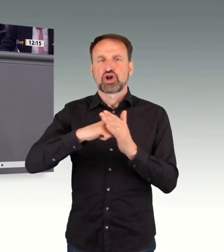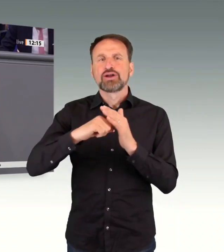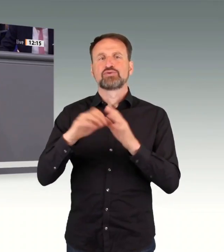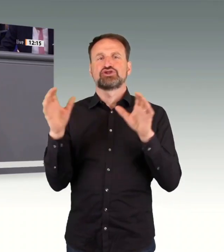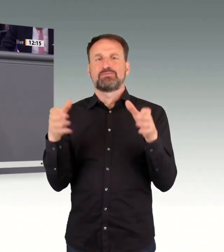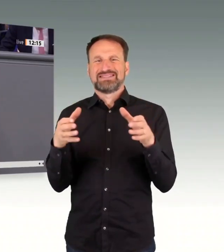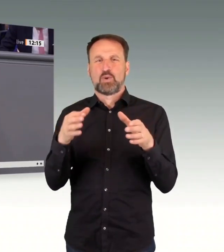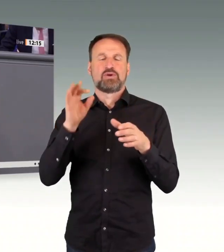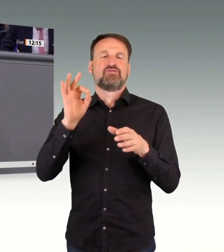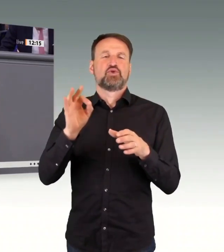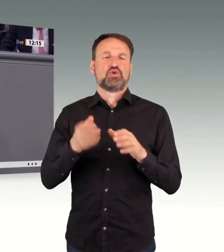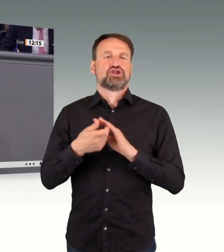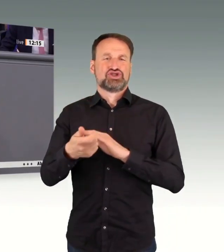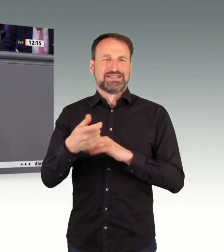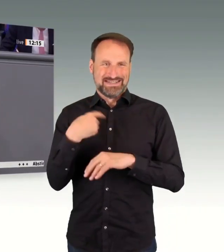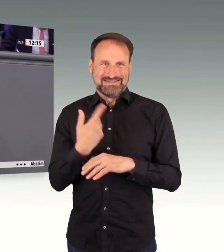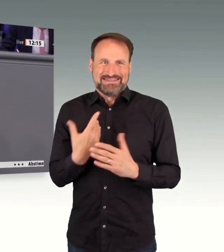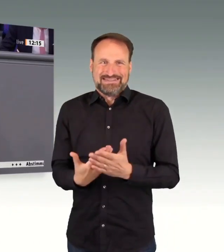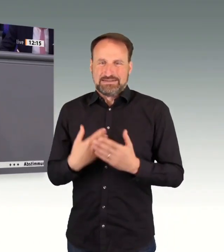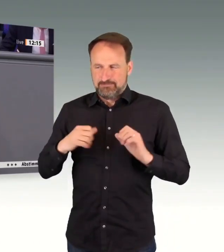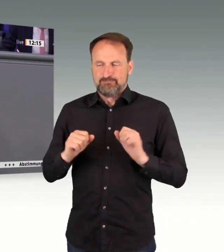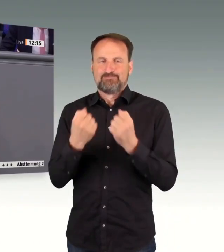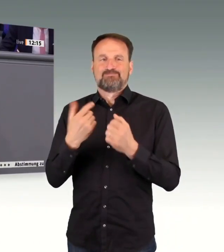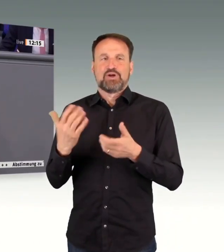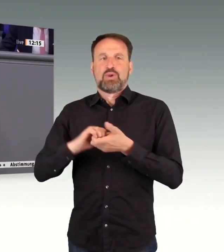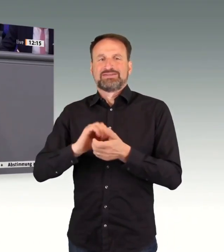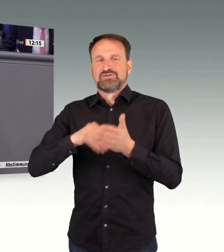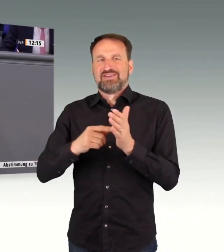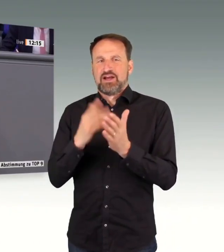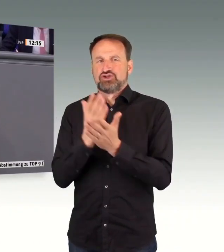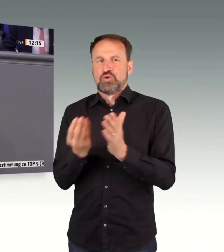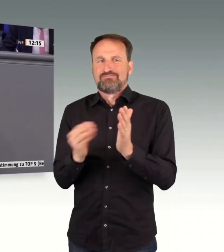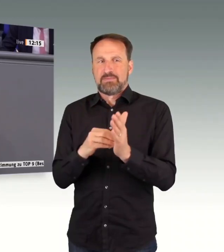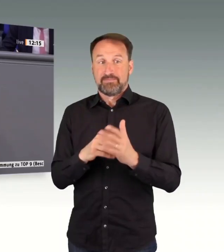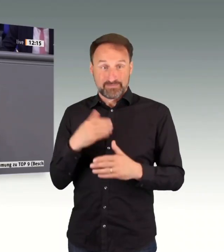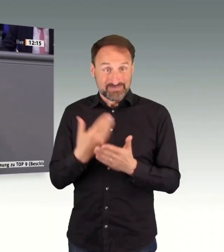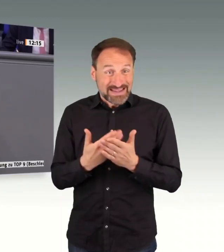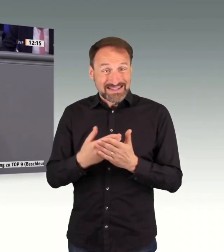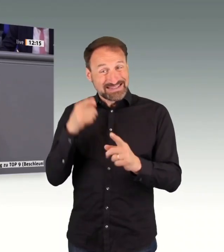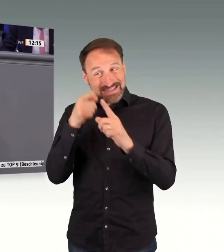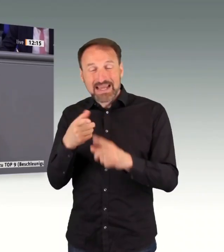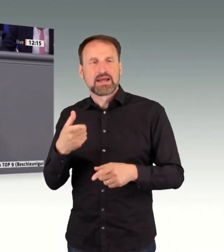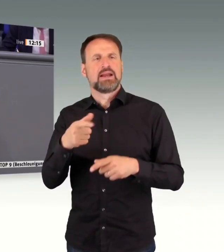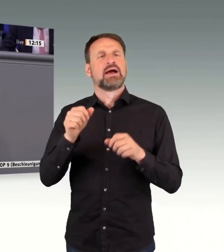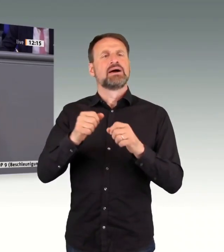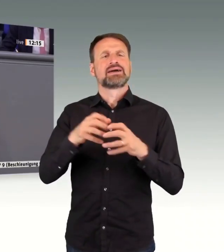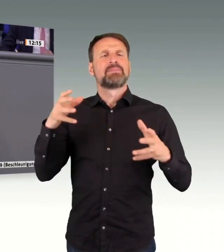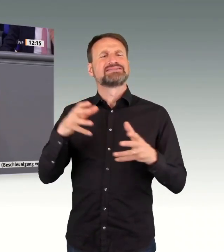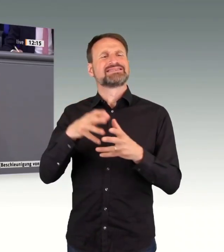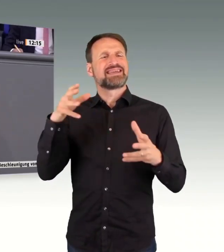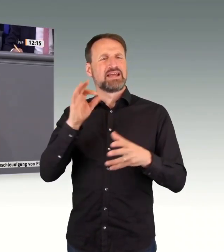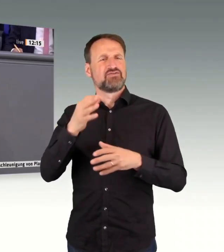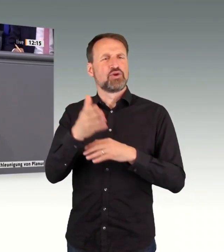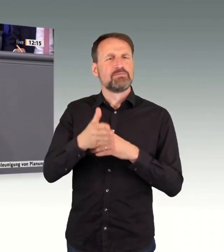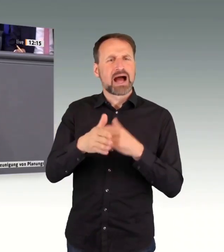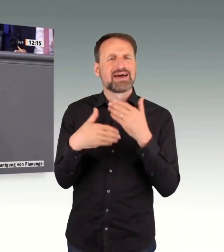eine Beschleunigung für alle Transformationsvorhaben, die wir uns vorgenommen haben. Wir brauchen sie in allen Bereichen der Verkehrsinfrastruktur.